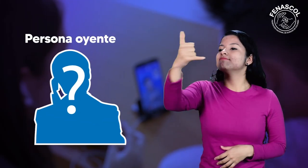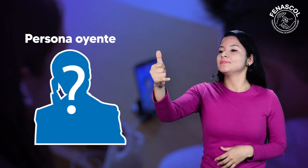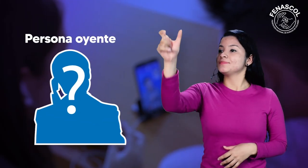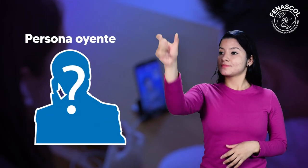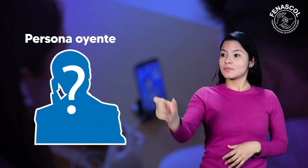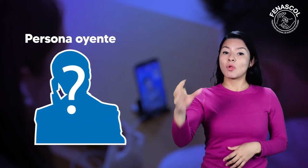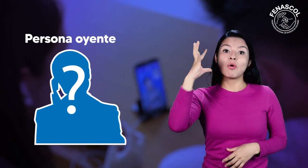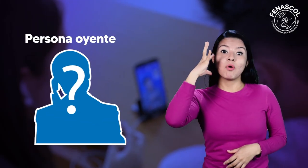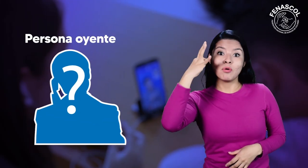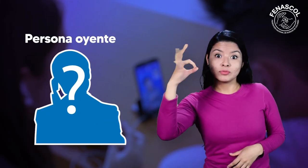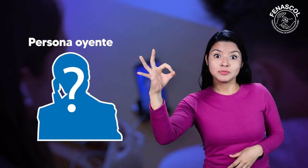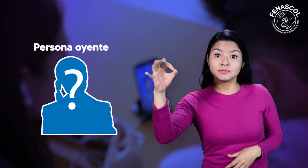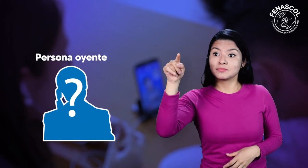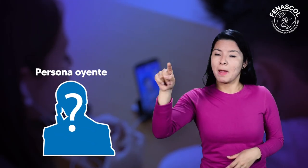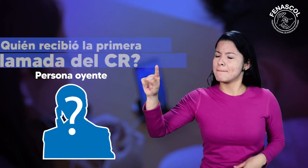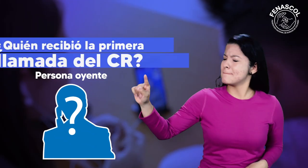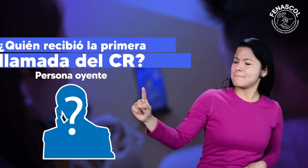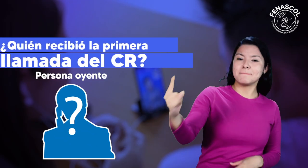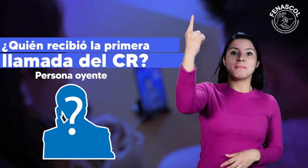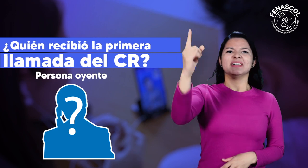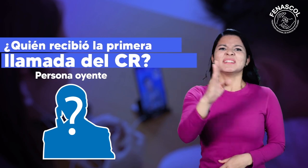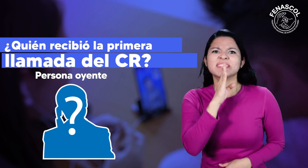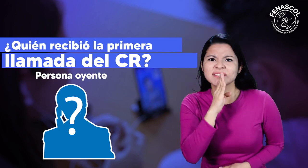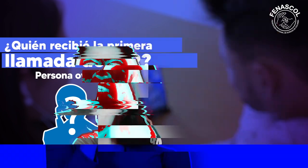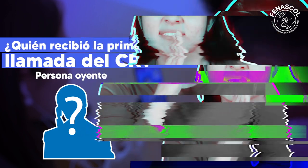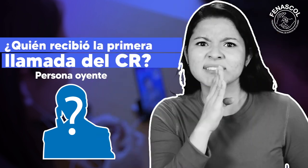¿Y saben quién recibió la primera llamada del Centro de Relevo?